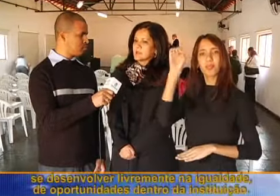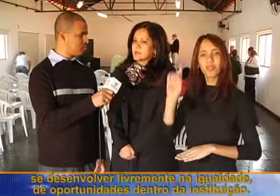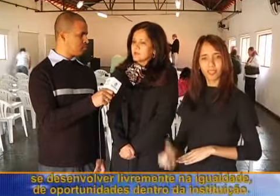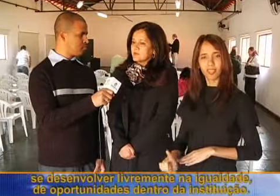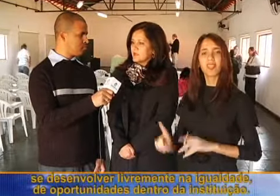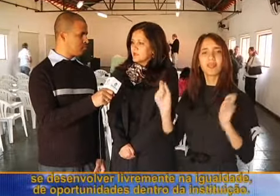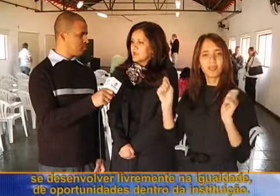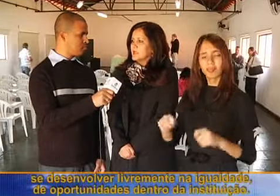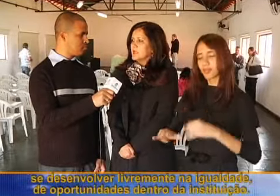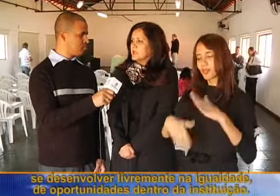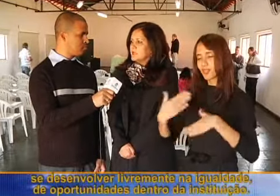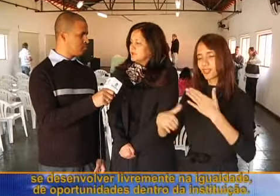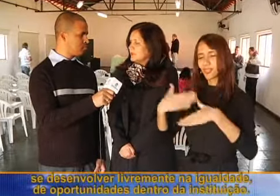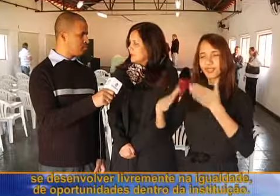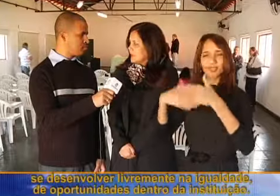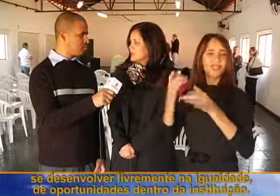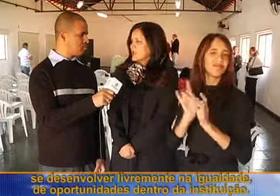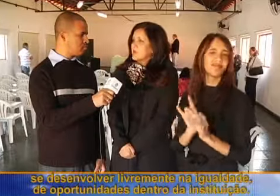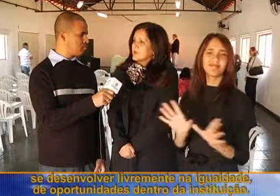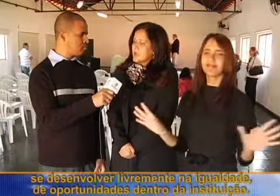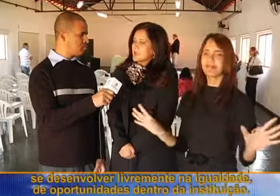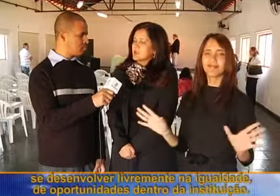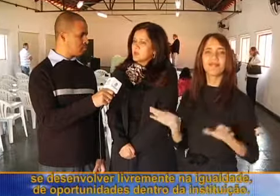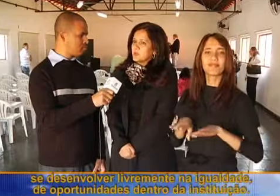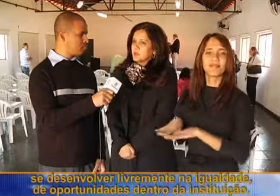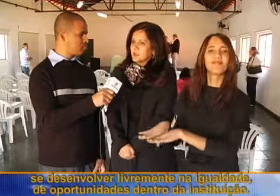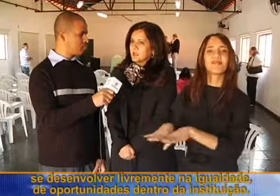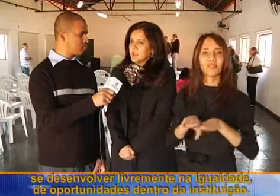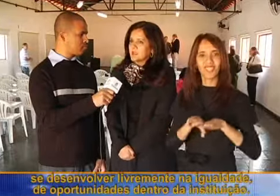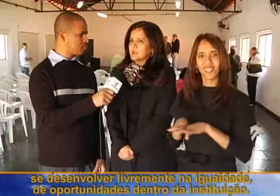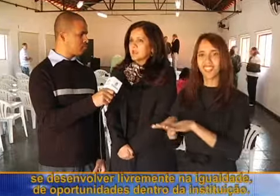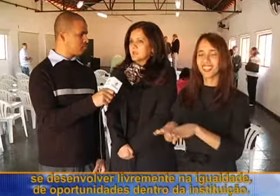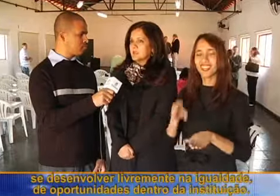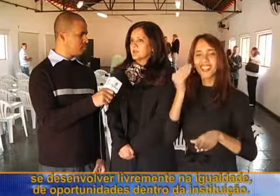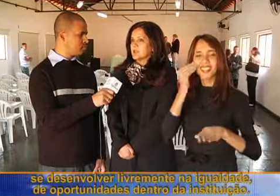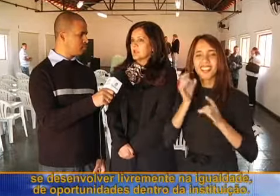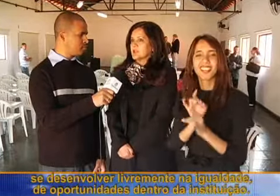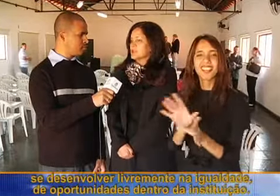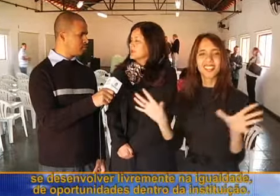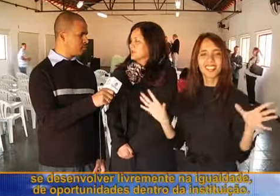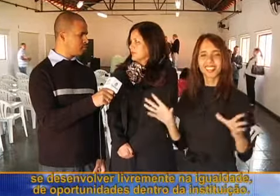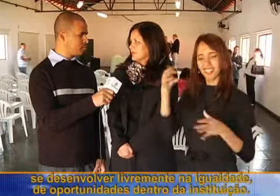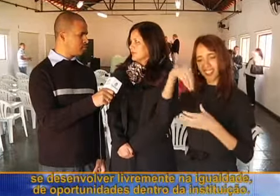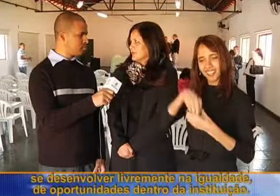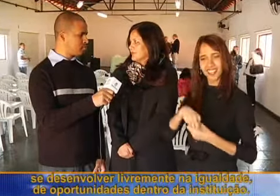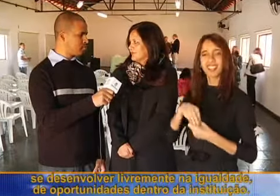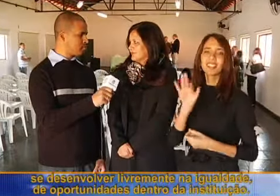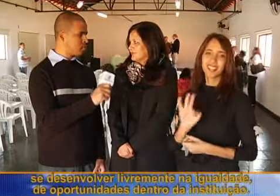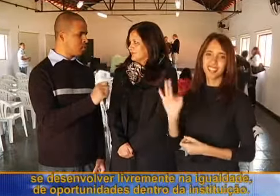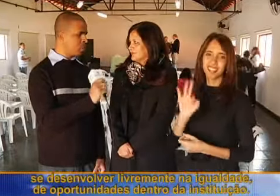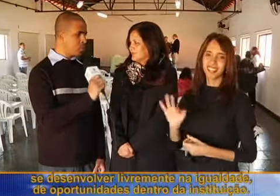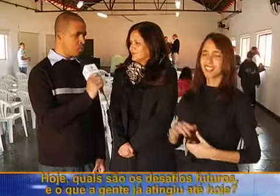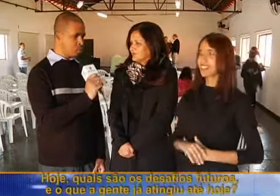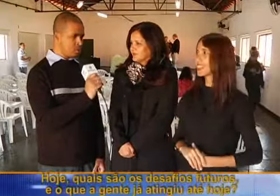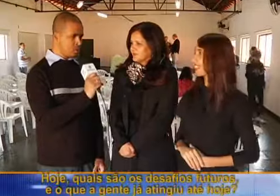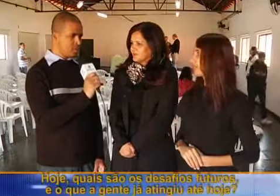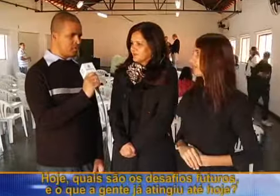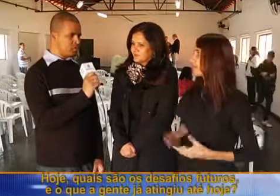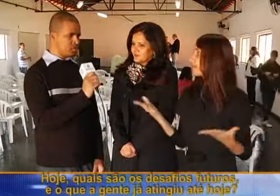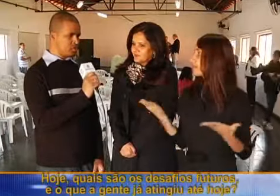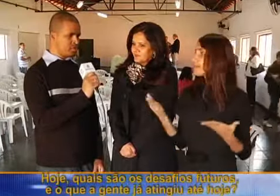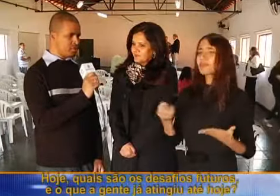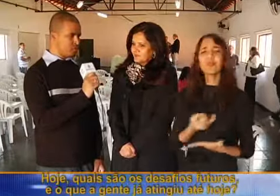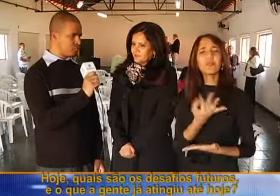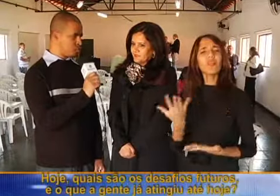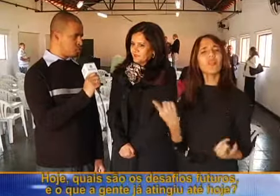possa se desenvolver livremente na igualdade de oportunidades dentro da instituição. Hoje,